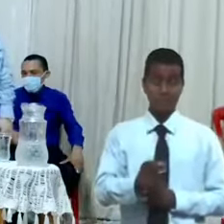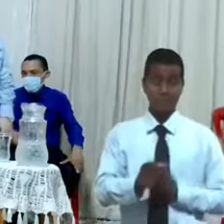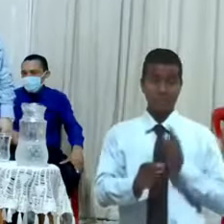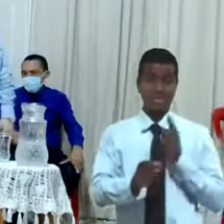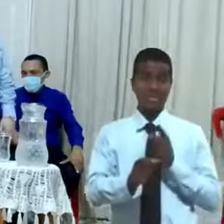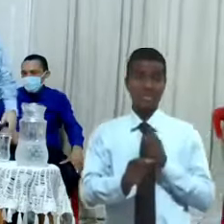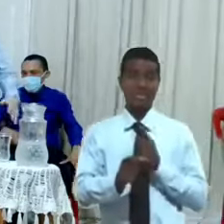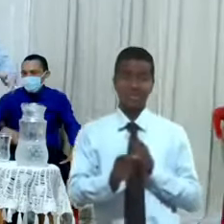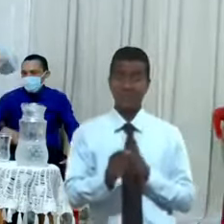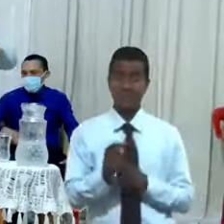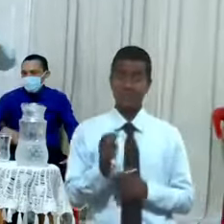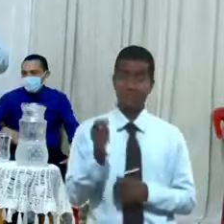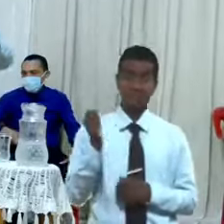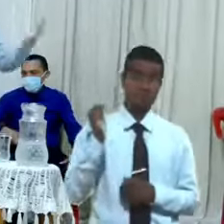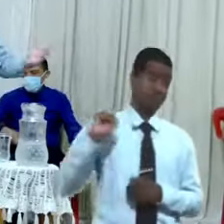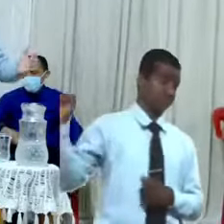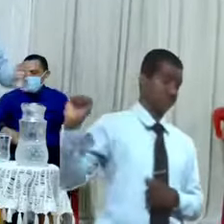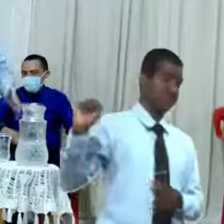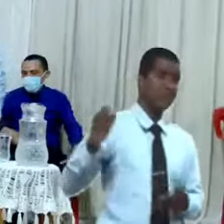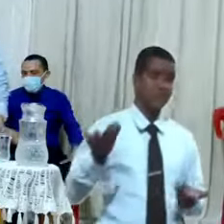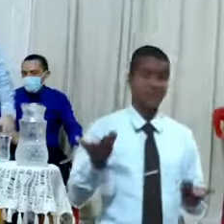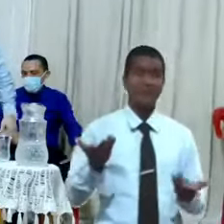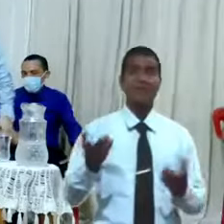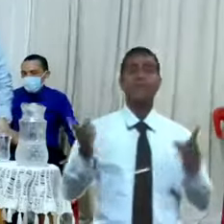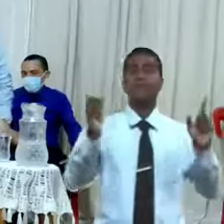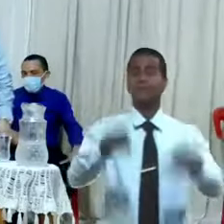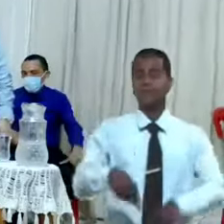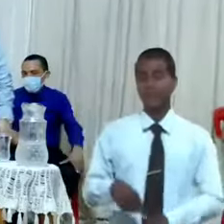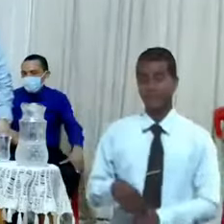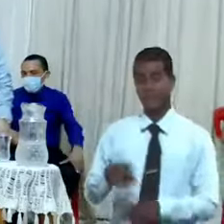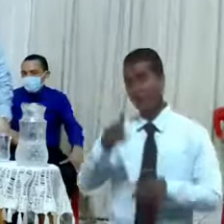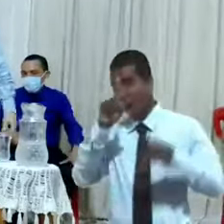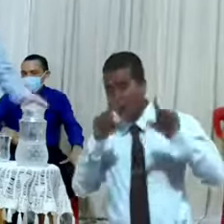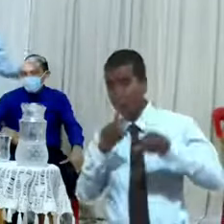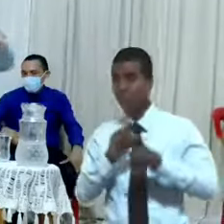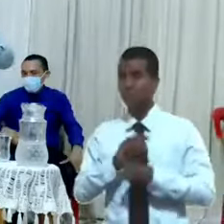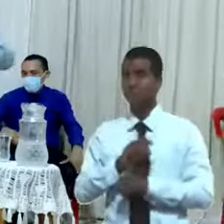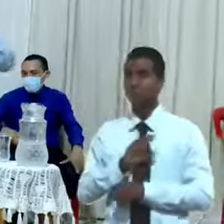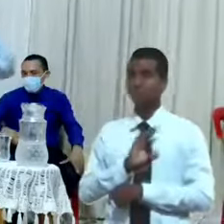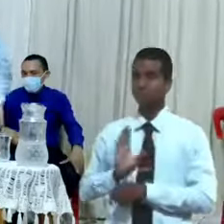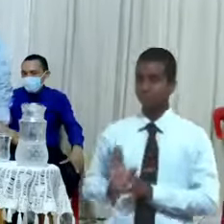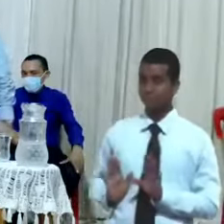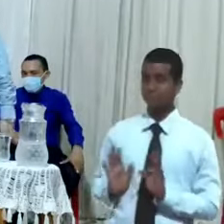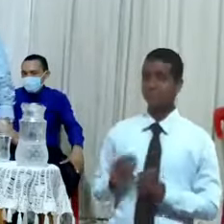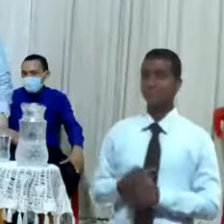y aún los que están cerca de Dios, un día